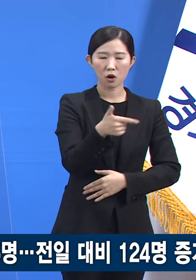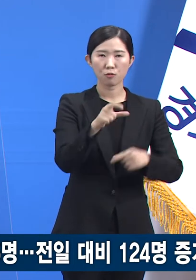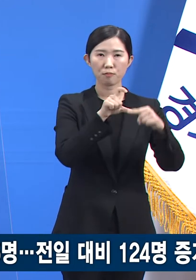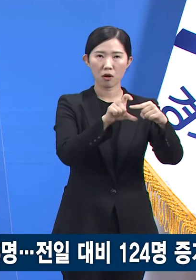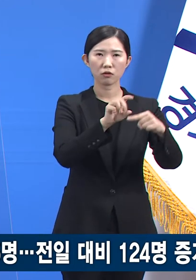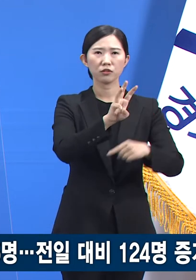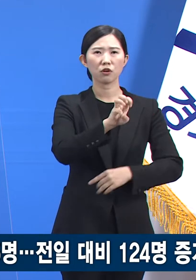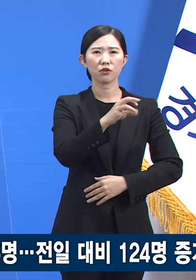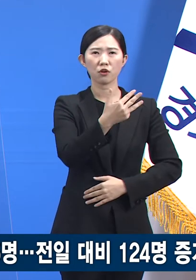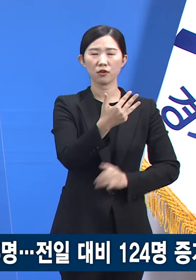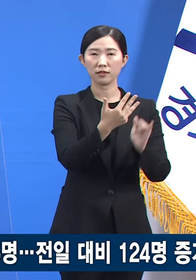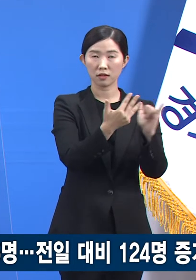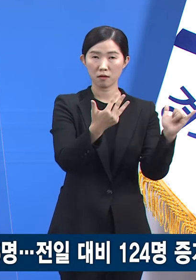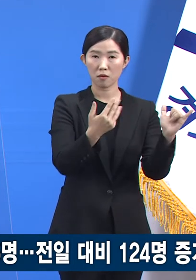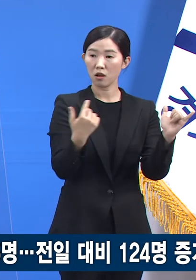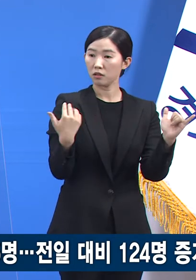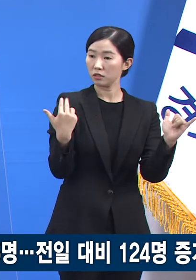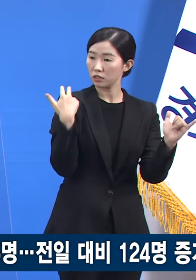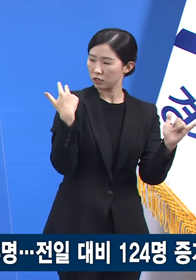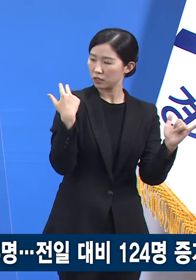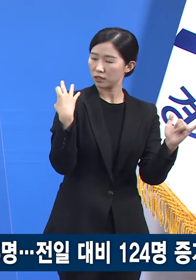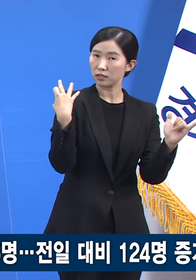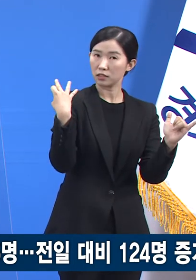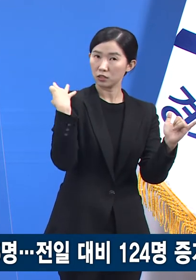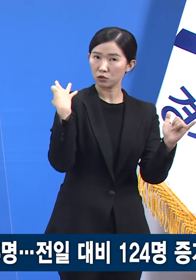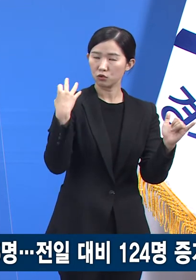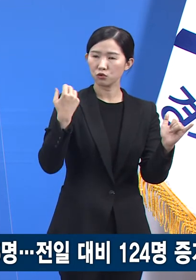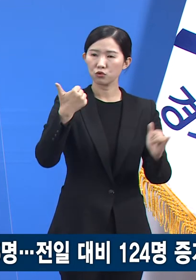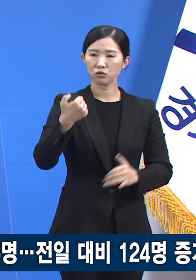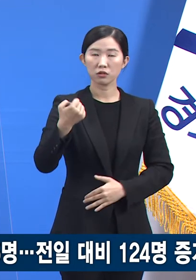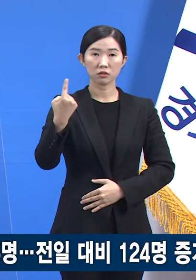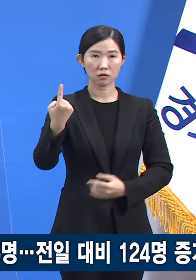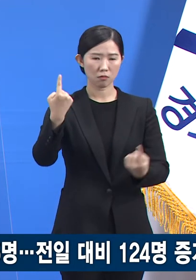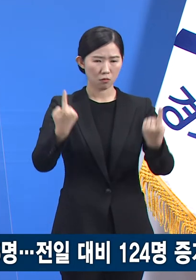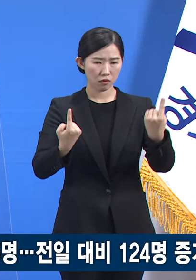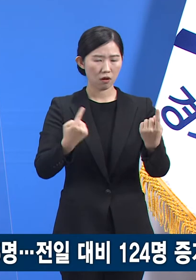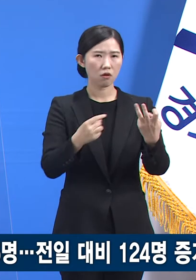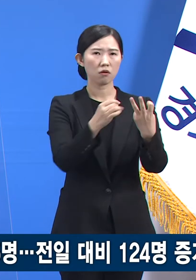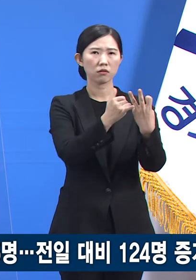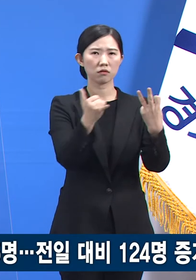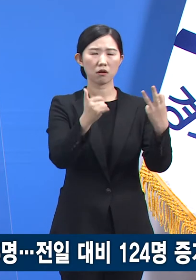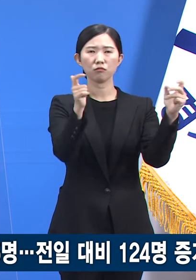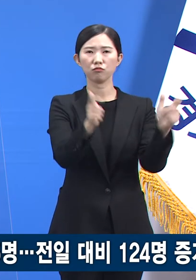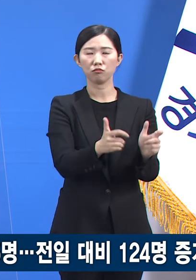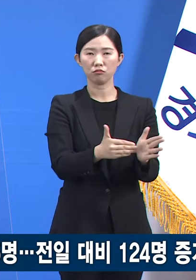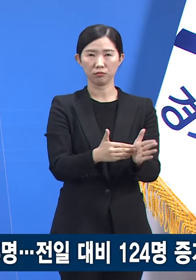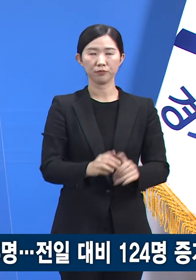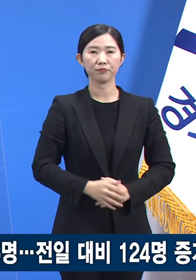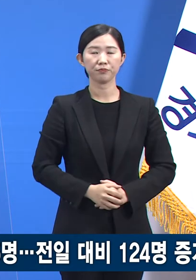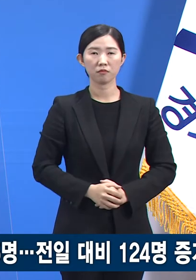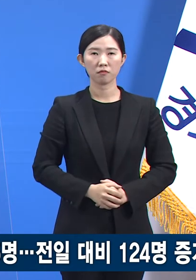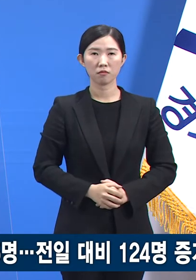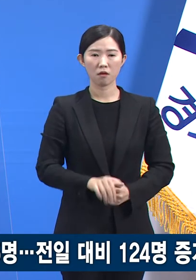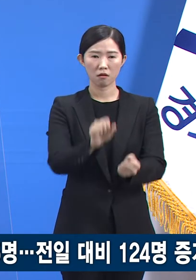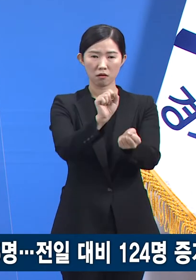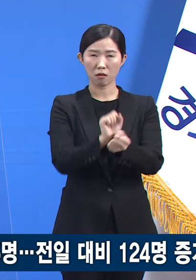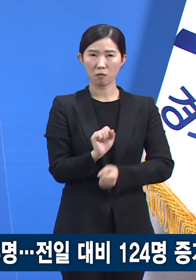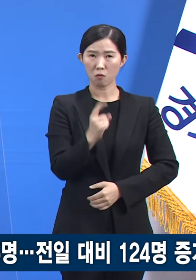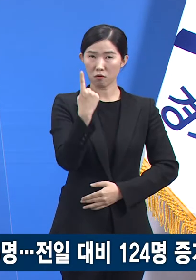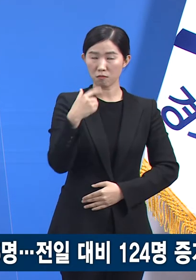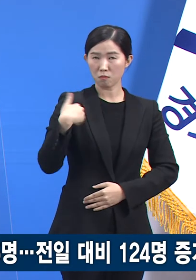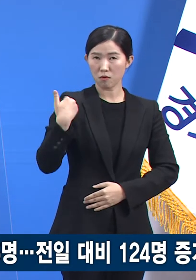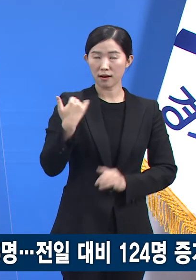전주 51명 대비 13명 감소했습니다. 진단일 당시 감염 경로를 알 수 없는